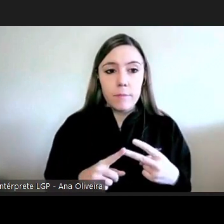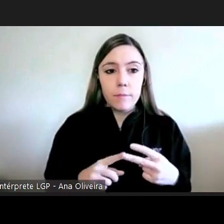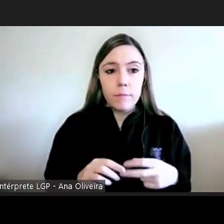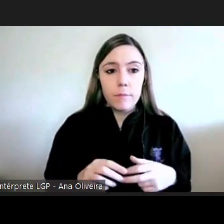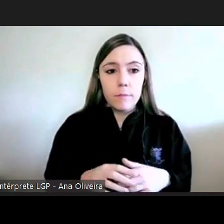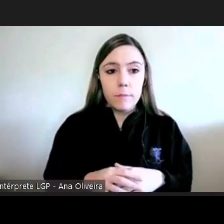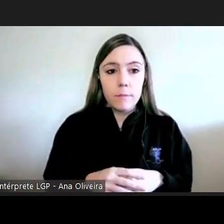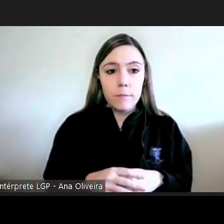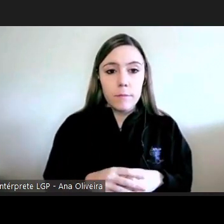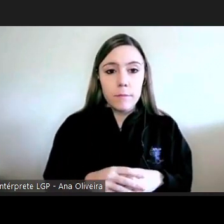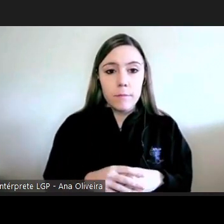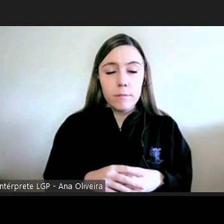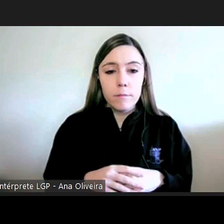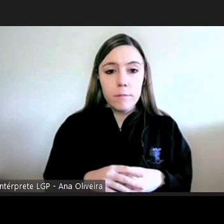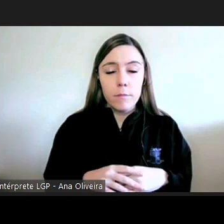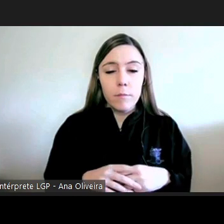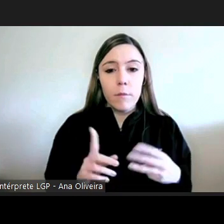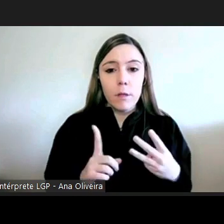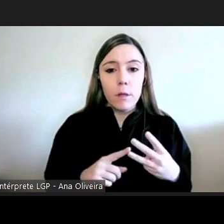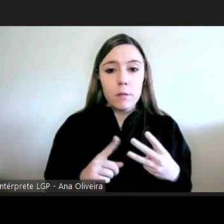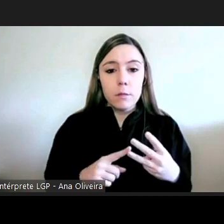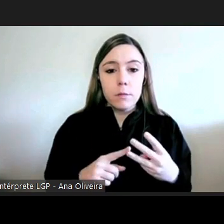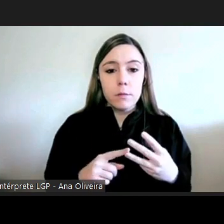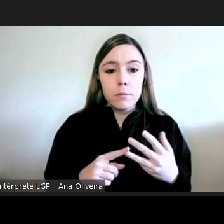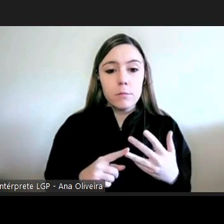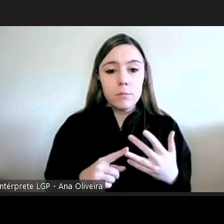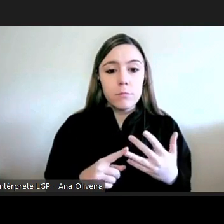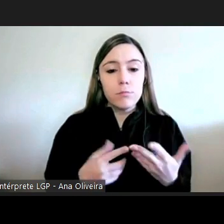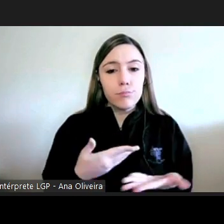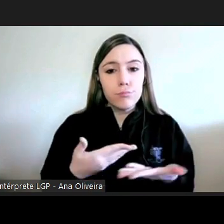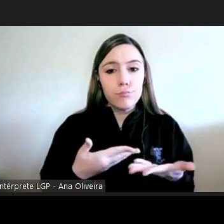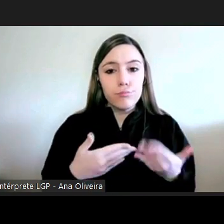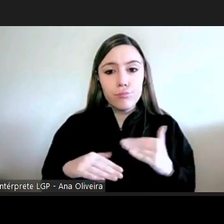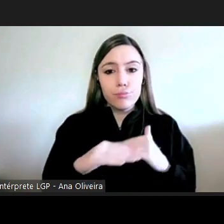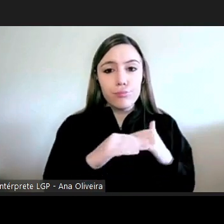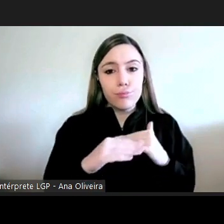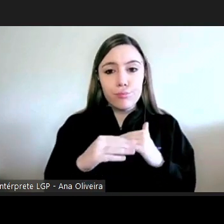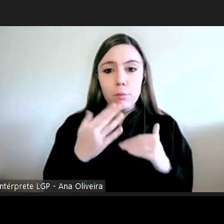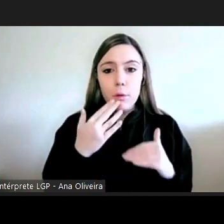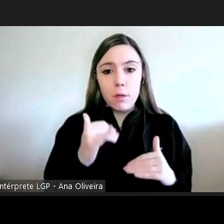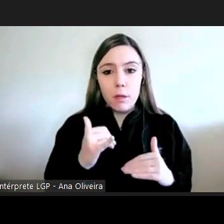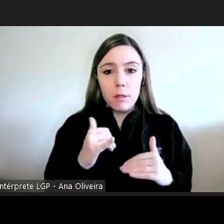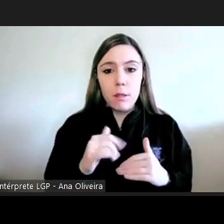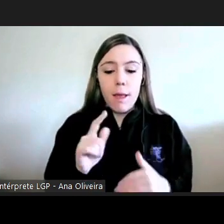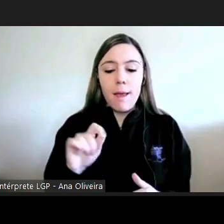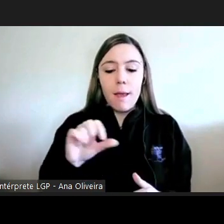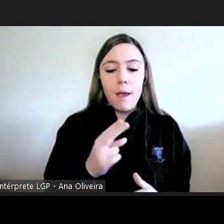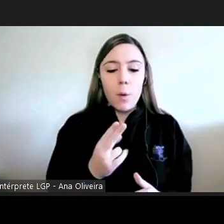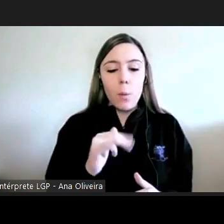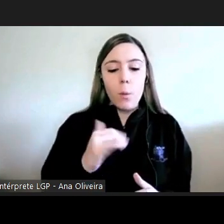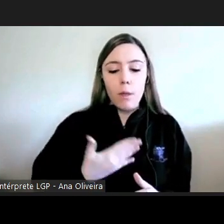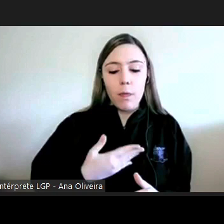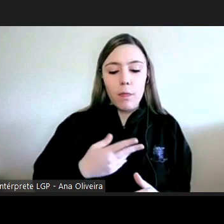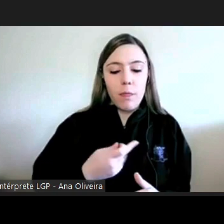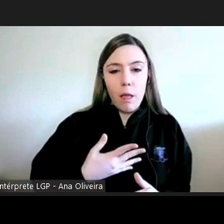uma atuação de equidade por oposição a uma mera atuação de legalidade e depois o